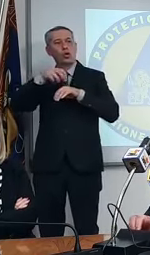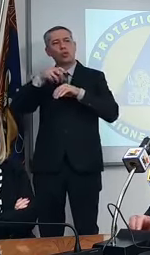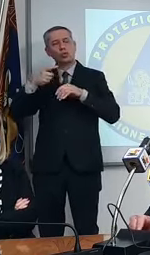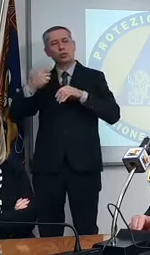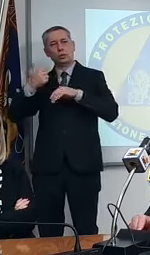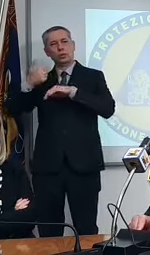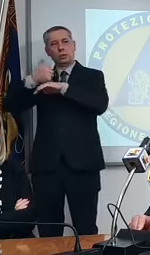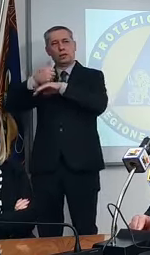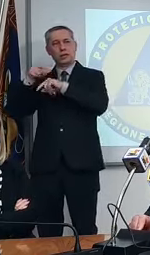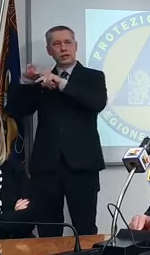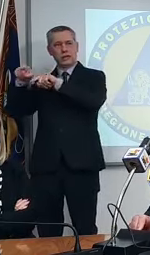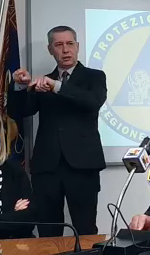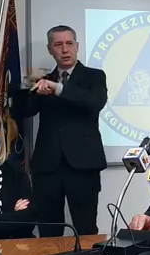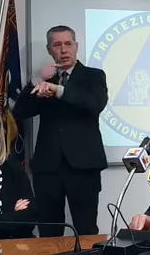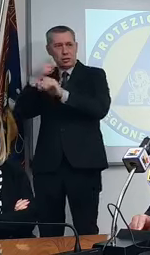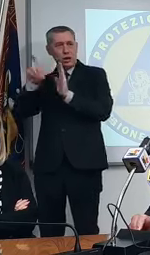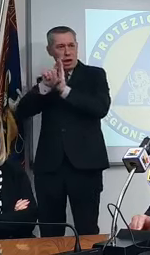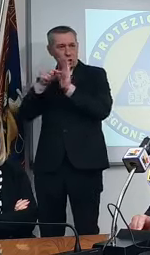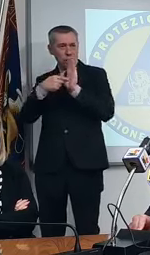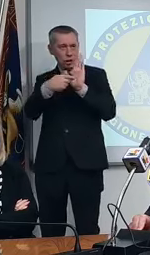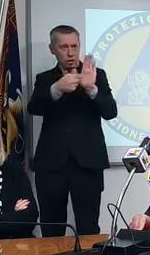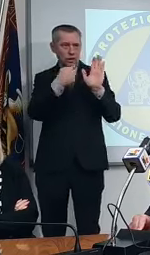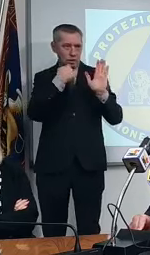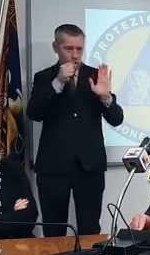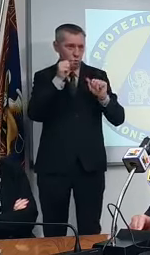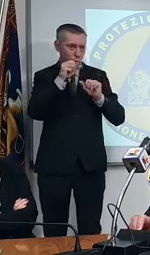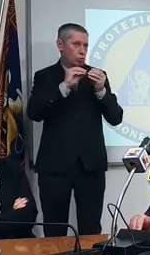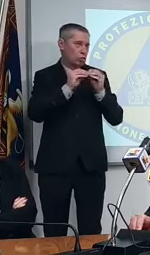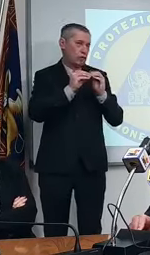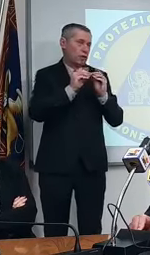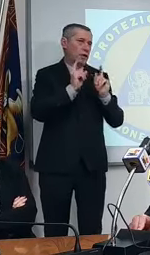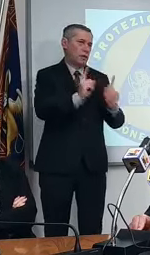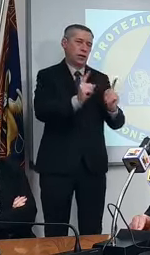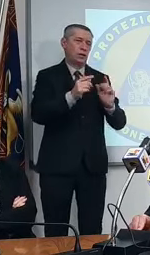va bene? Tosato chiudiamo